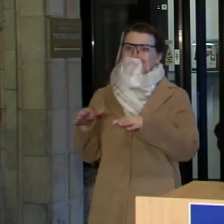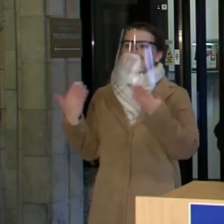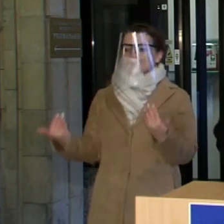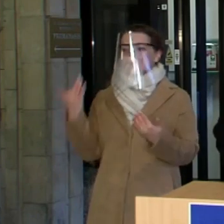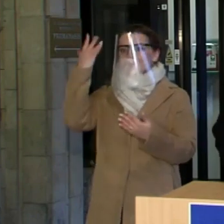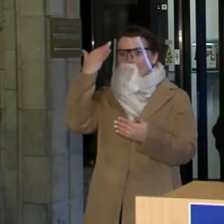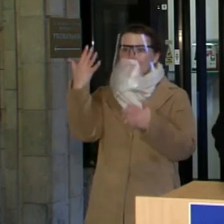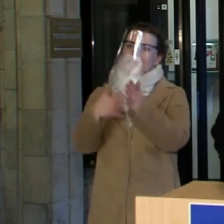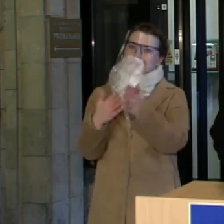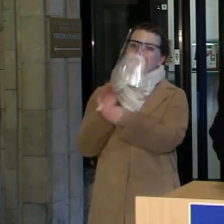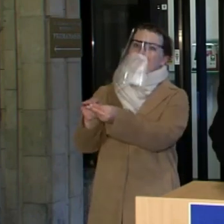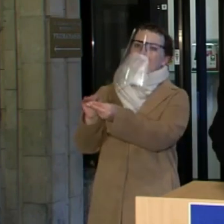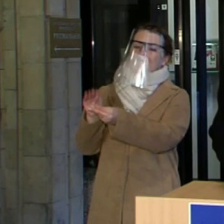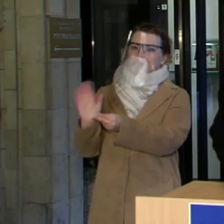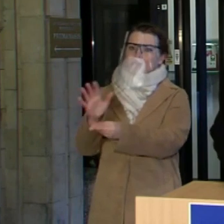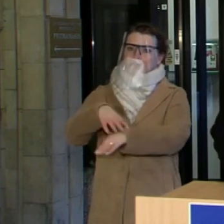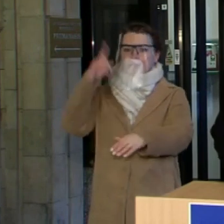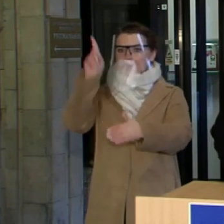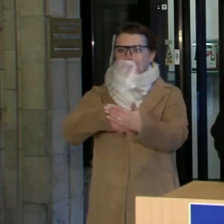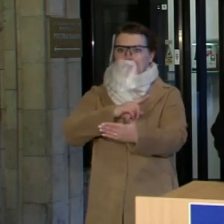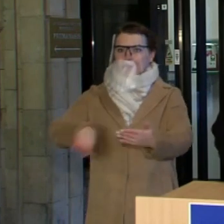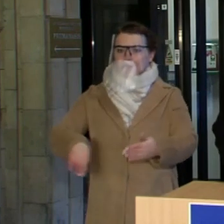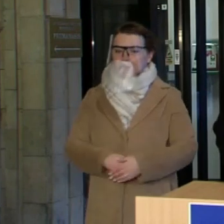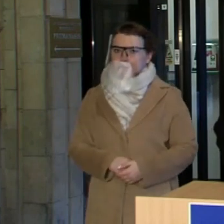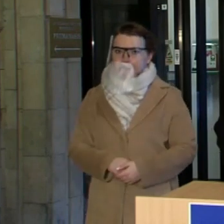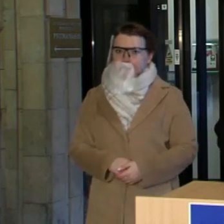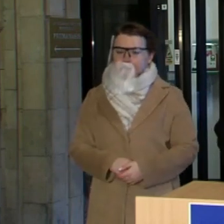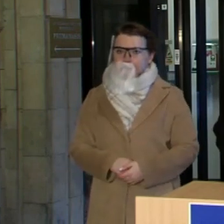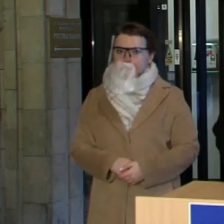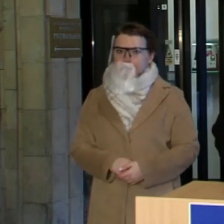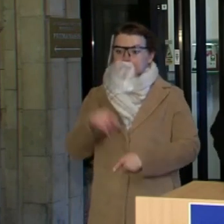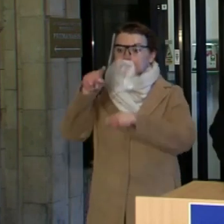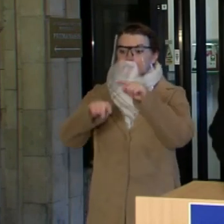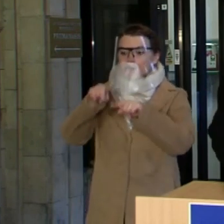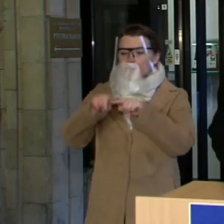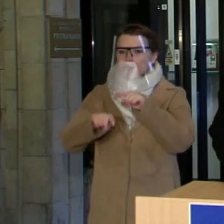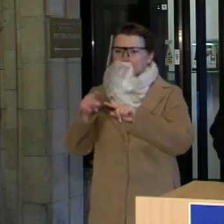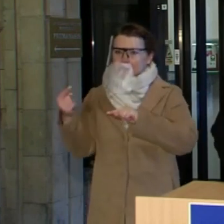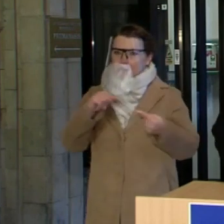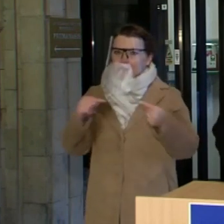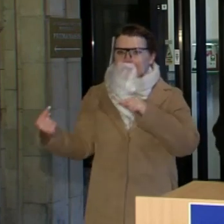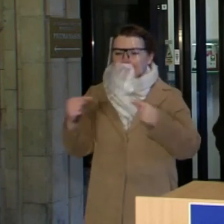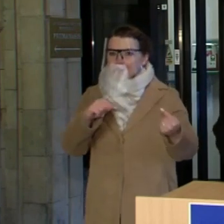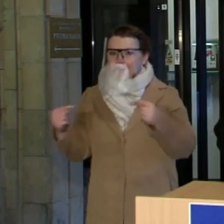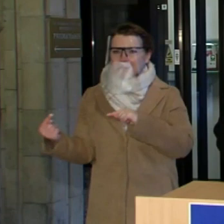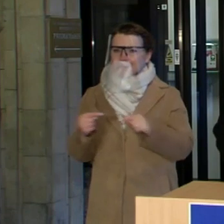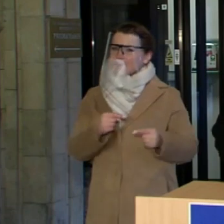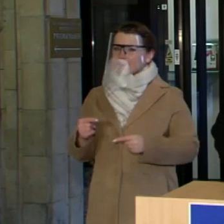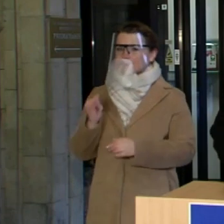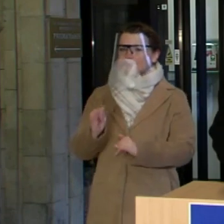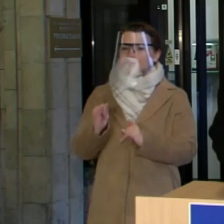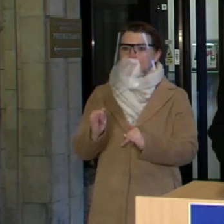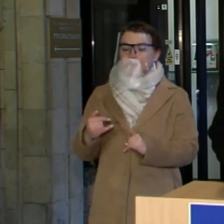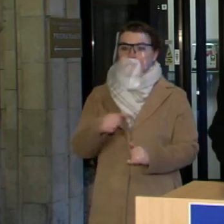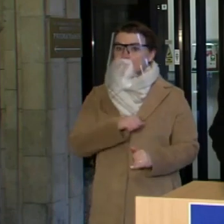nuomonė toliau įsitvirtintų visuomenės sąmonėje. Politikavimas pačia blogiausia to žodžio prasme ir man visiškai